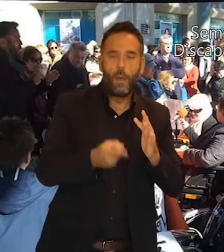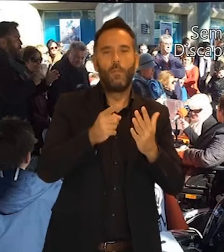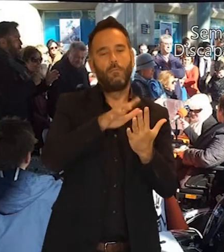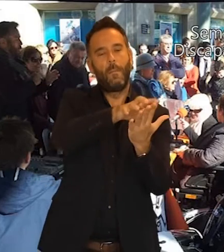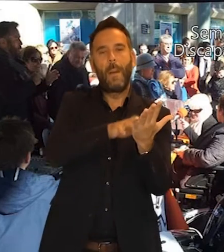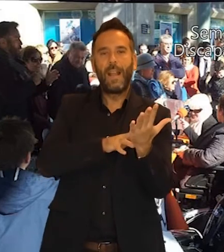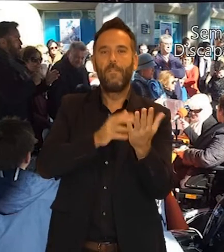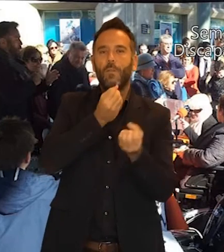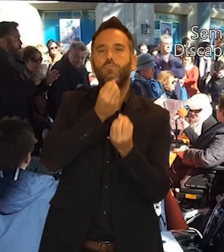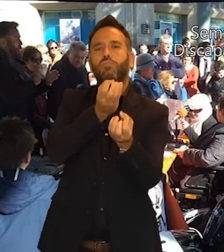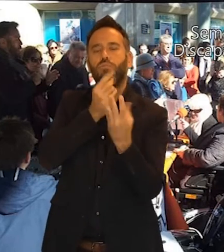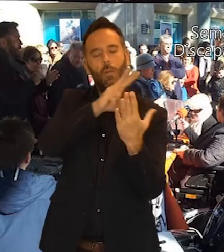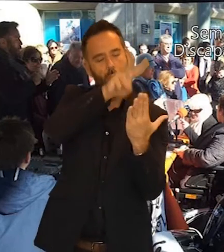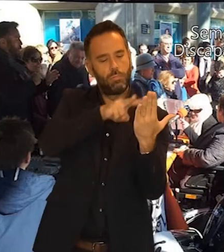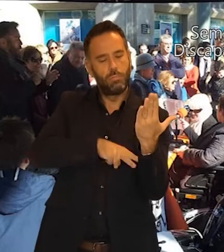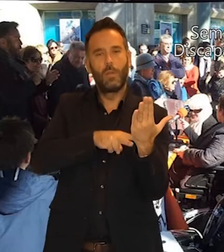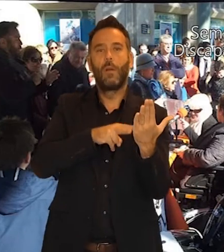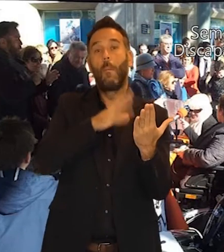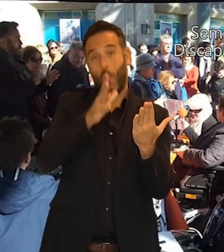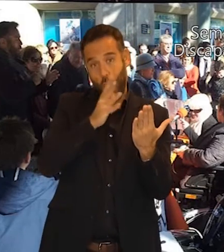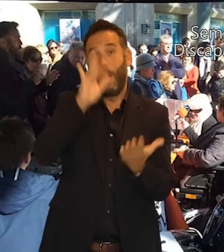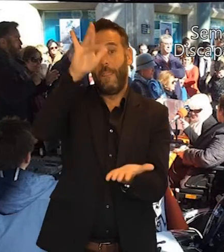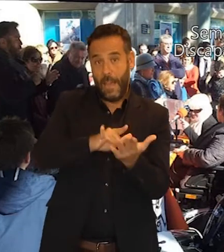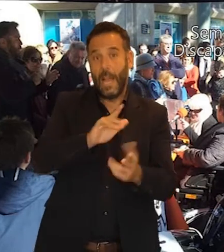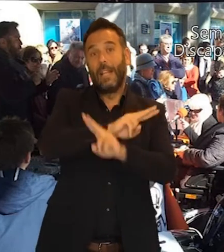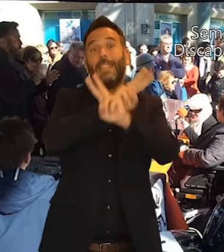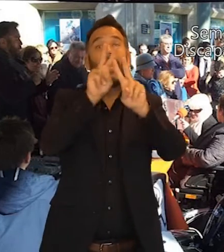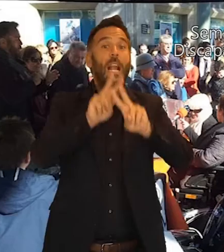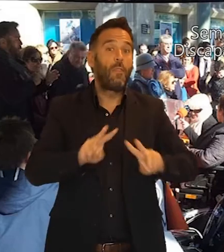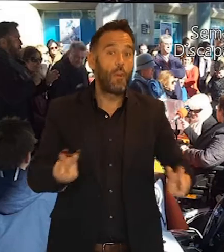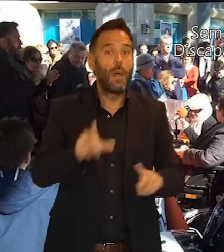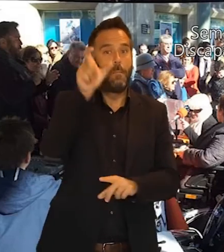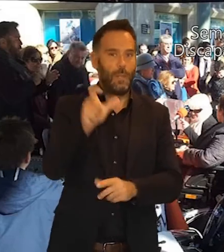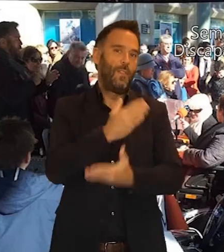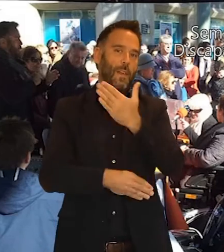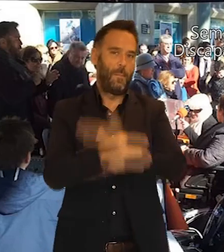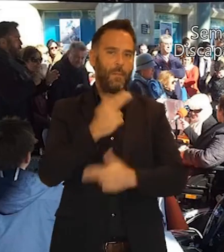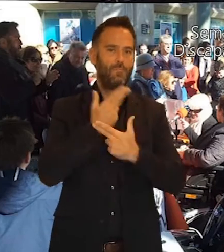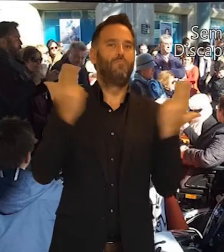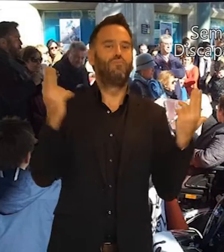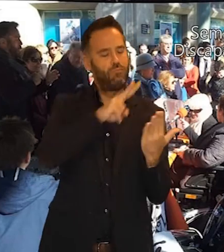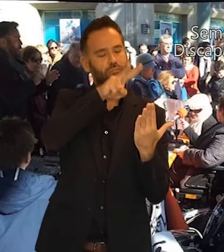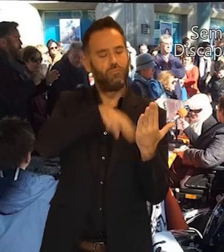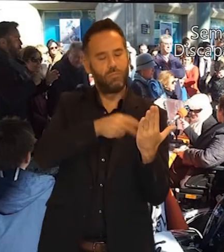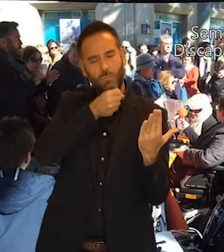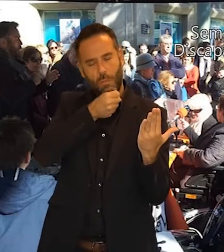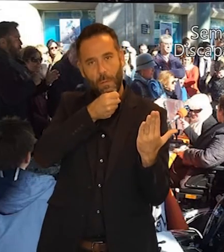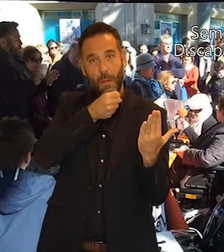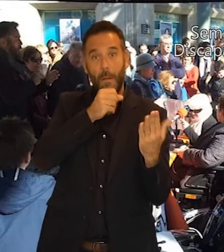el señor alcalde saludará a los participantes. Seguidamente se procederá a la lectura del